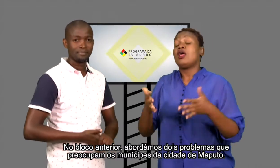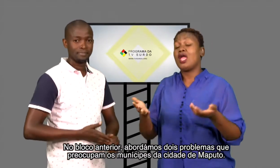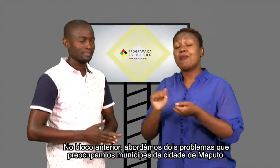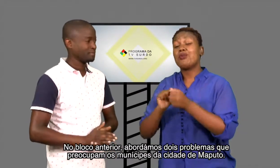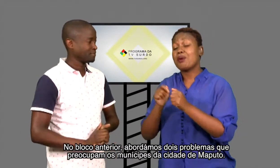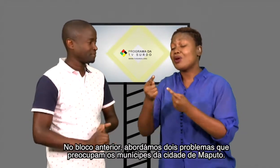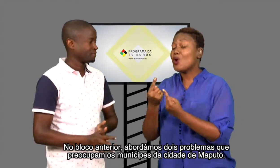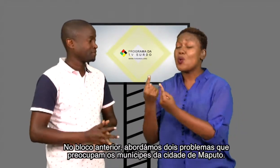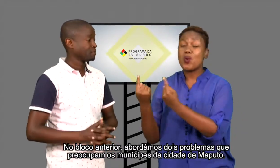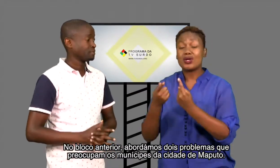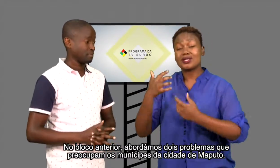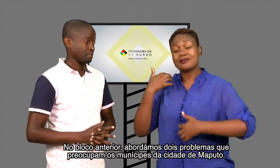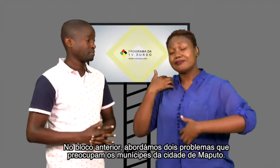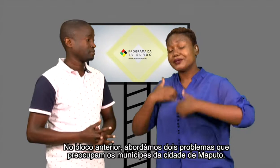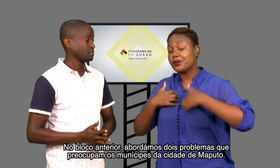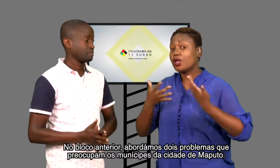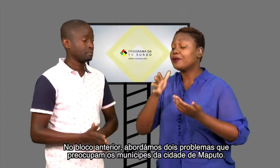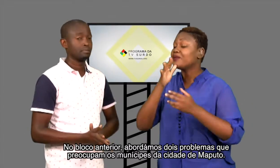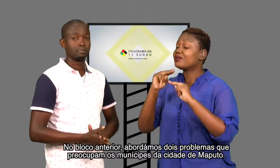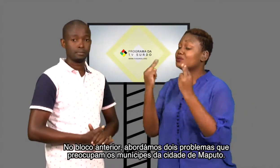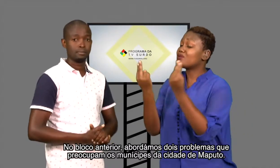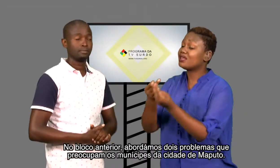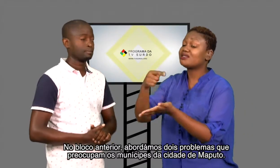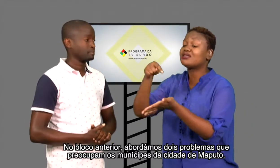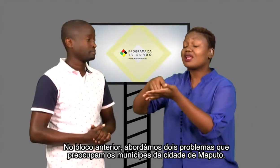dois problemas que preocupam os munícipes da cidade de Maputo.